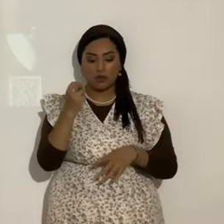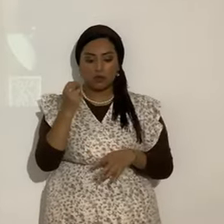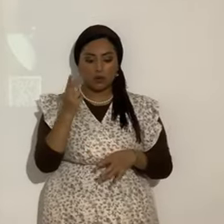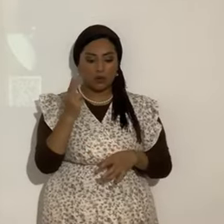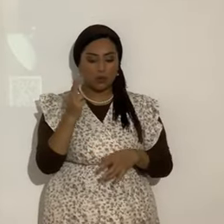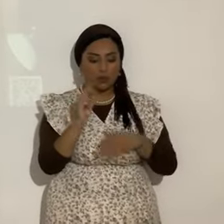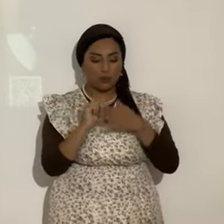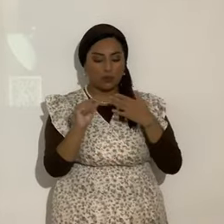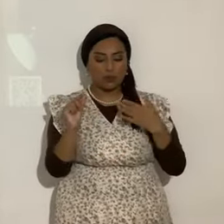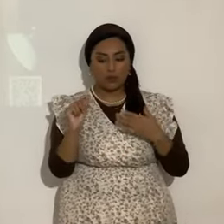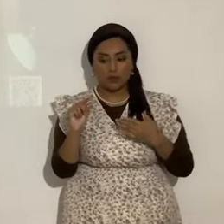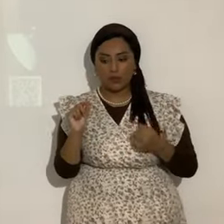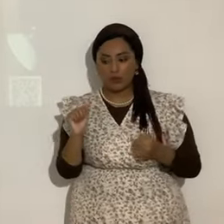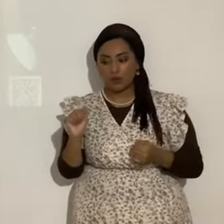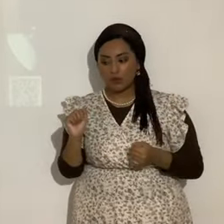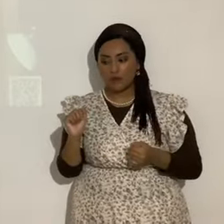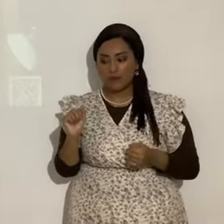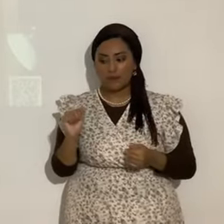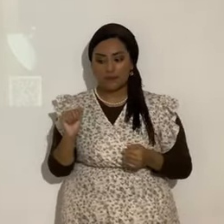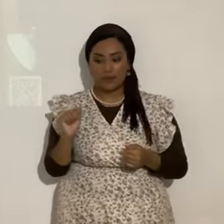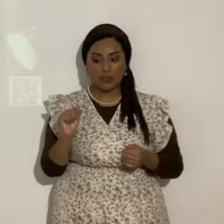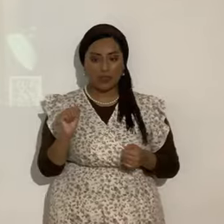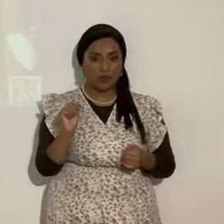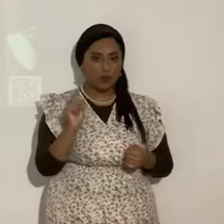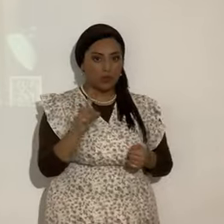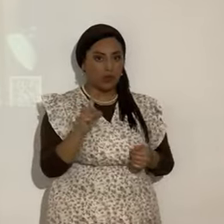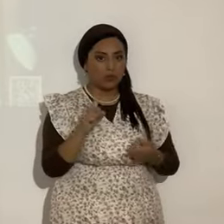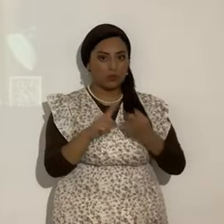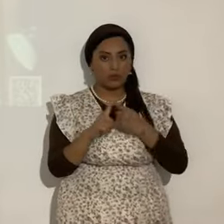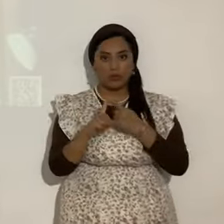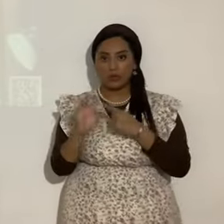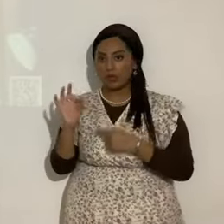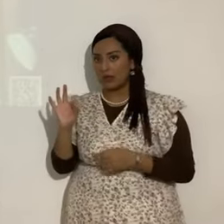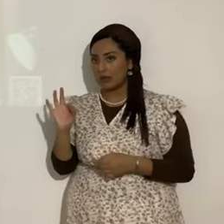en el verso, bueno, del verso 1 al 9, sí,